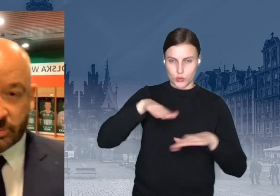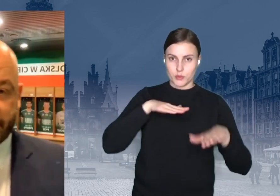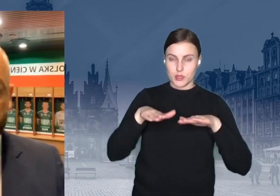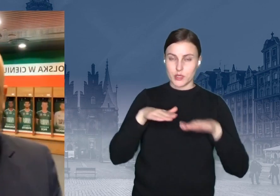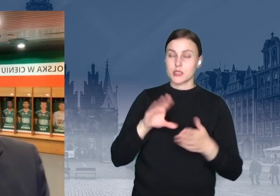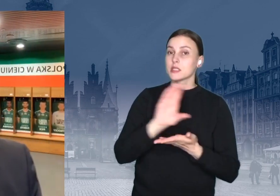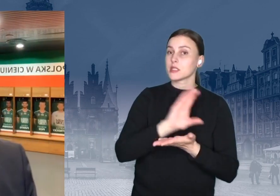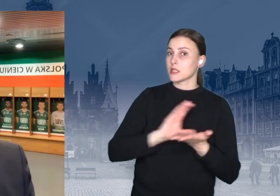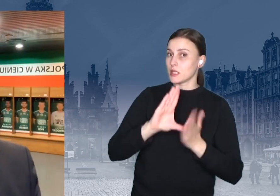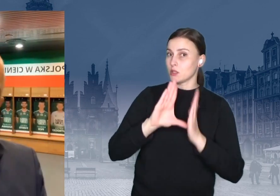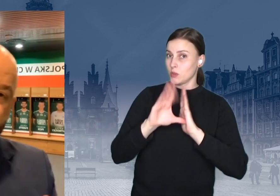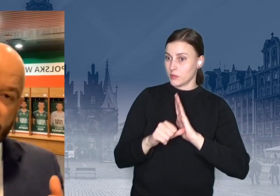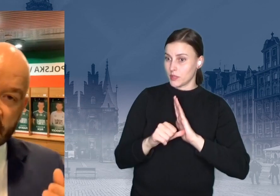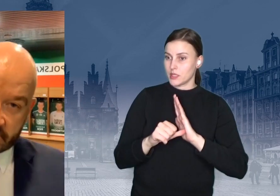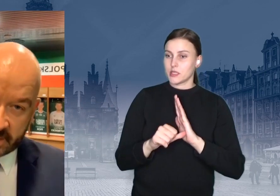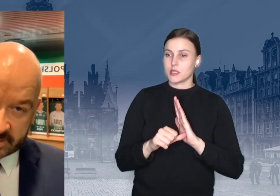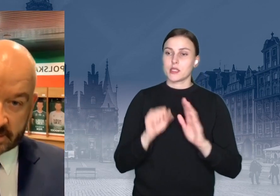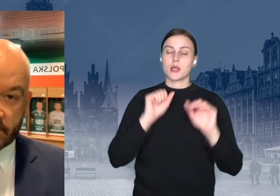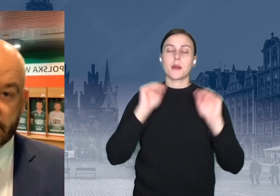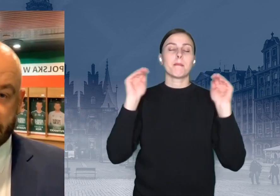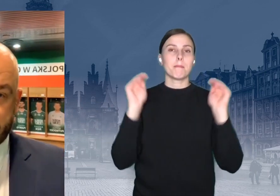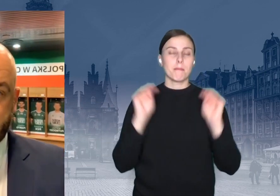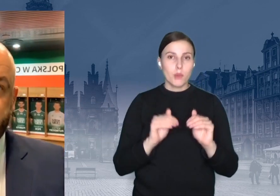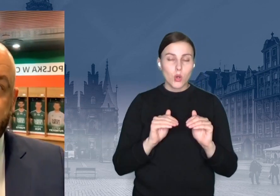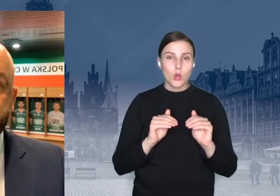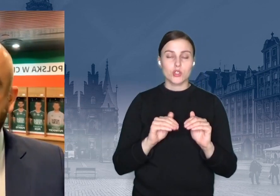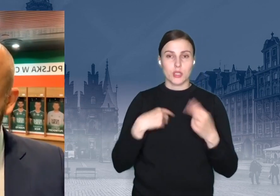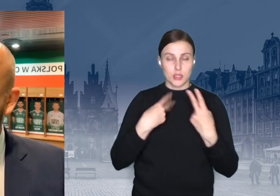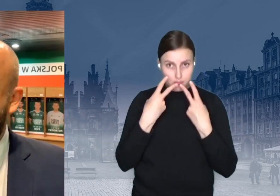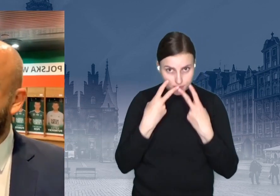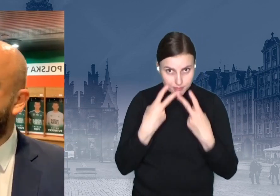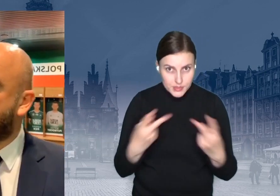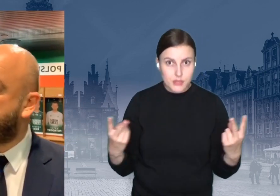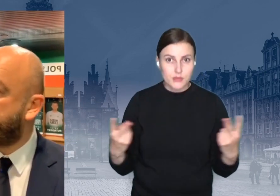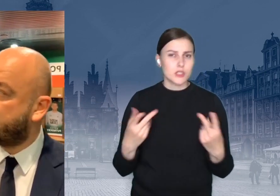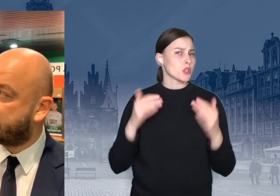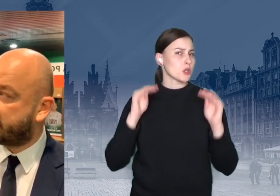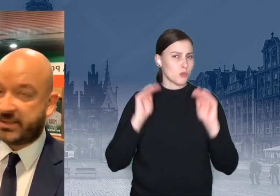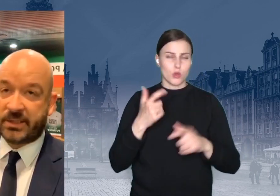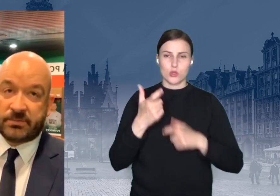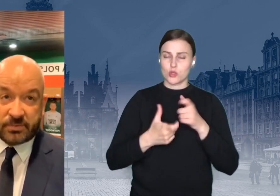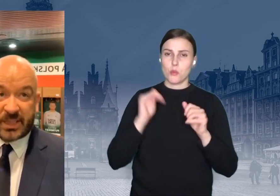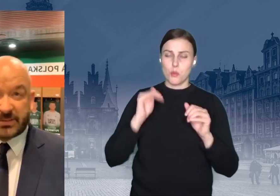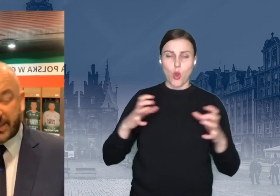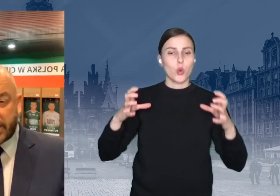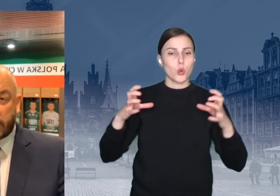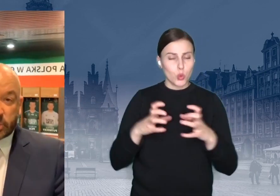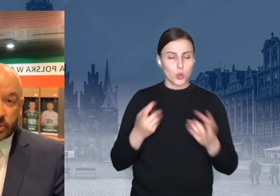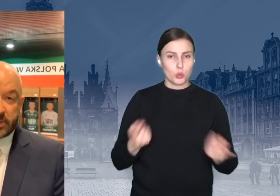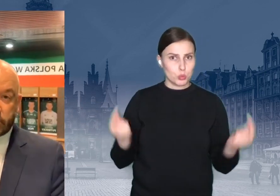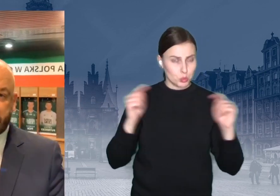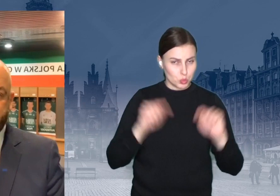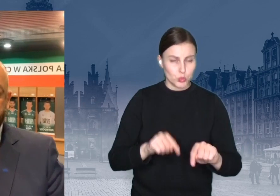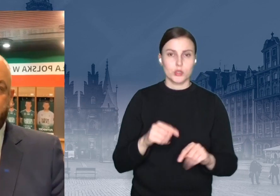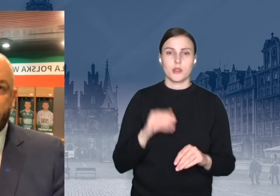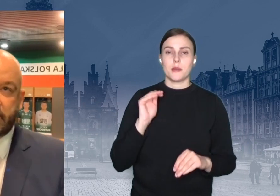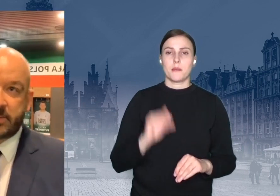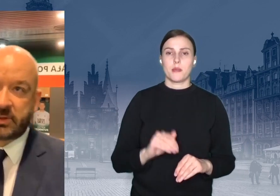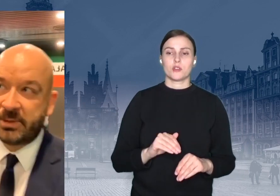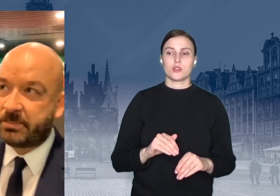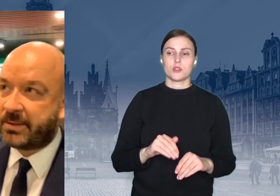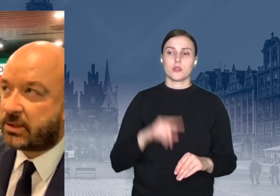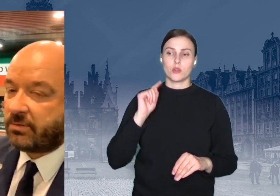można zwiedzać, można zwiedzać wiele zorganizowanych grup, zwiedza i wówczas właśnie tą kuchnię tutaj możemy sobie